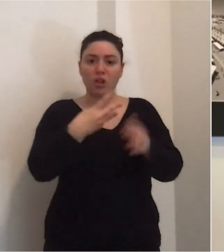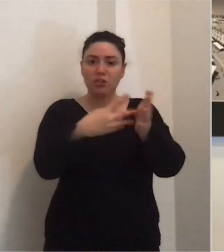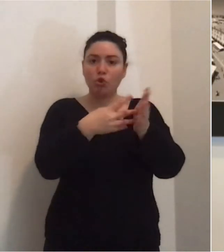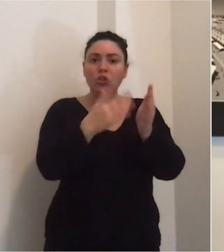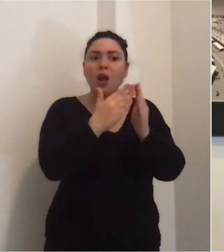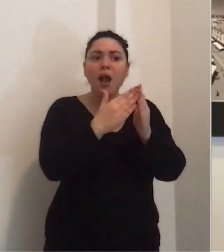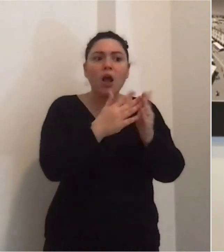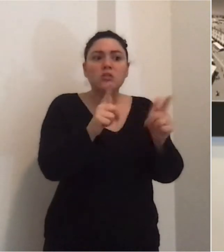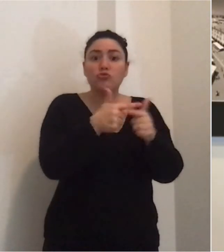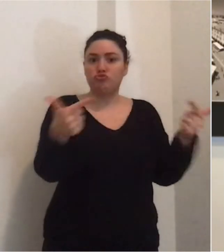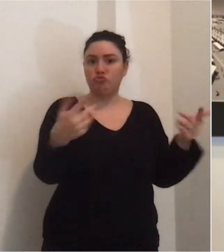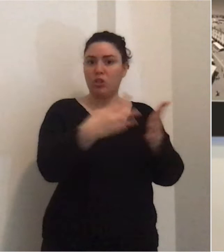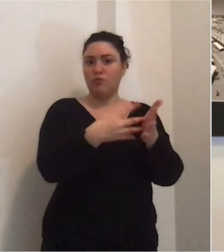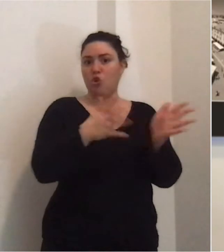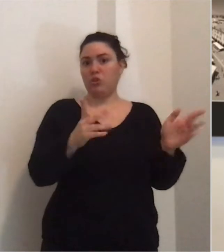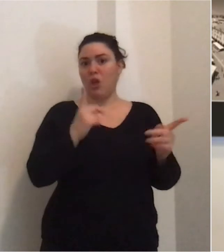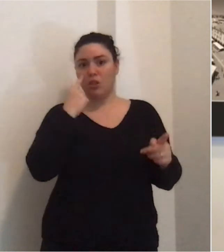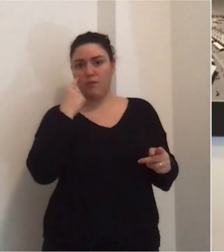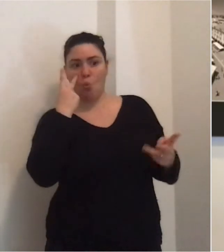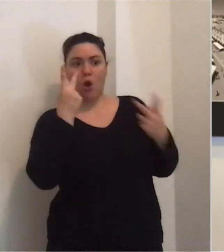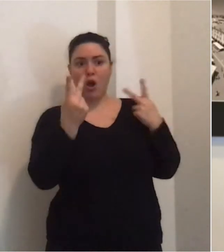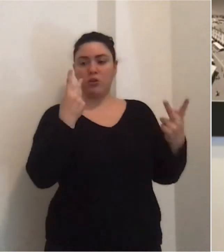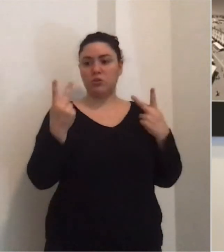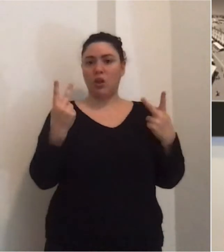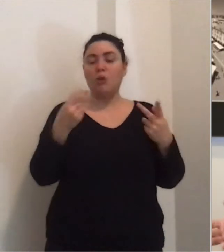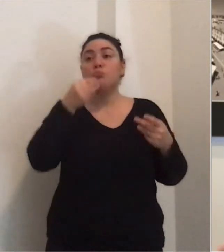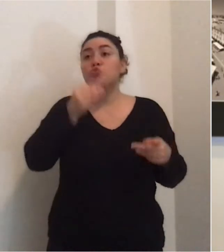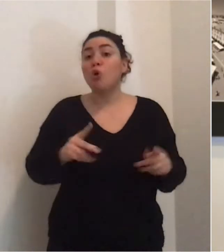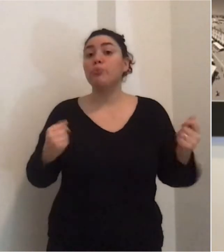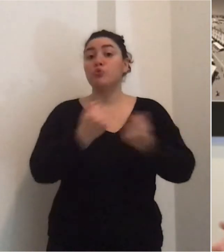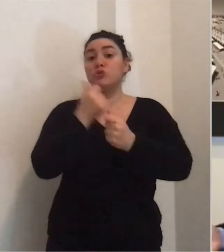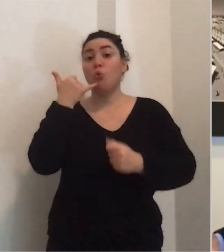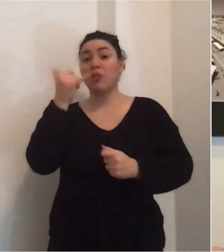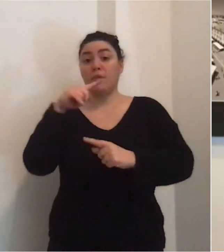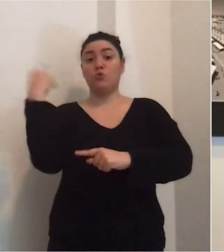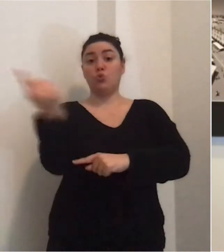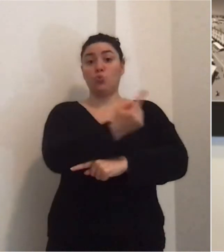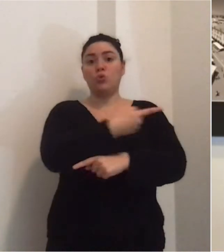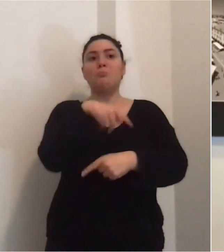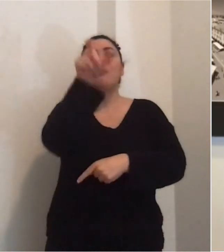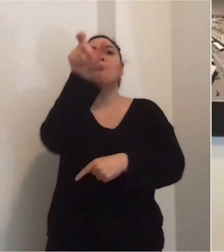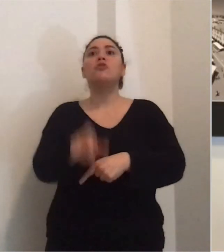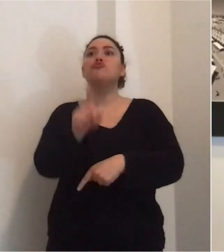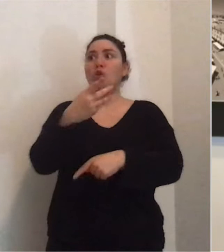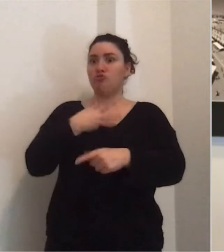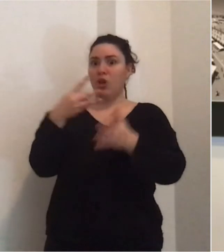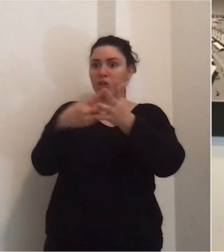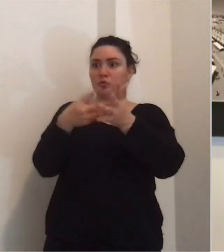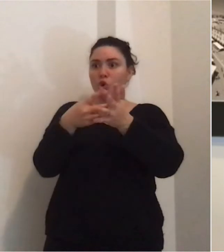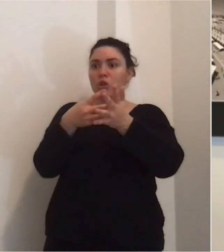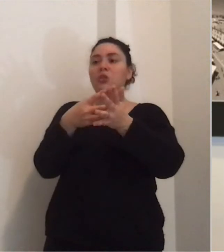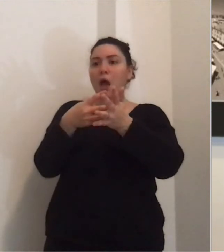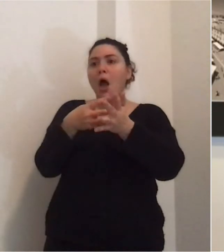si trovino in difficoltà. Non vorrei sapere che non abbiamo telefonato e in me non riusciremo a telefonare a tutti ma una persona che era in